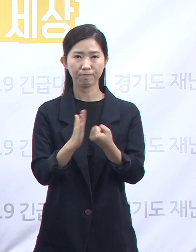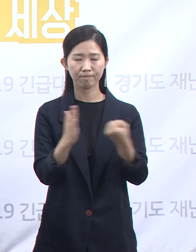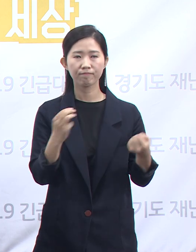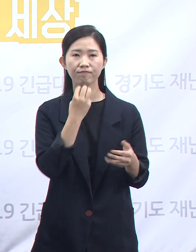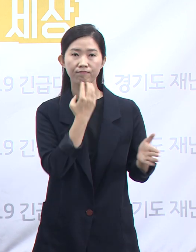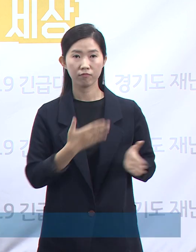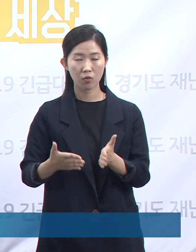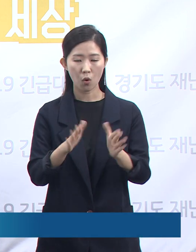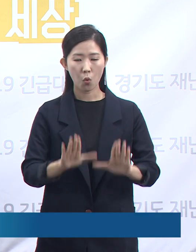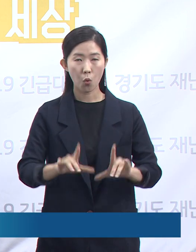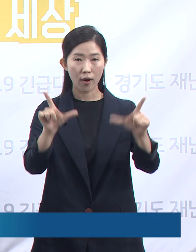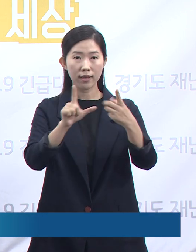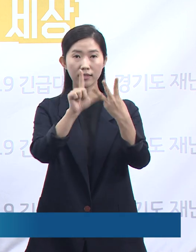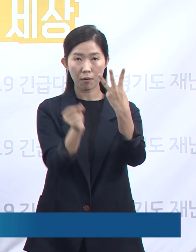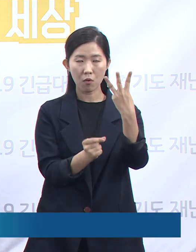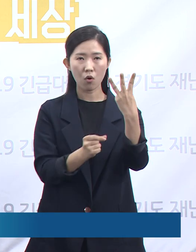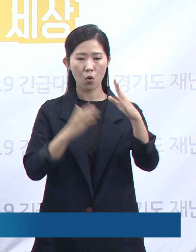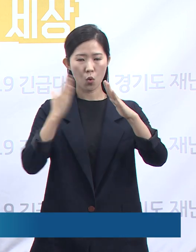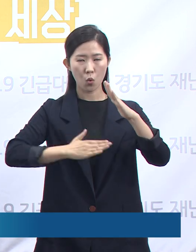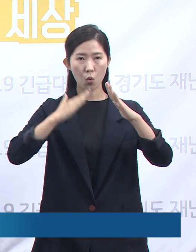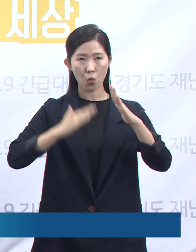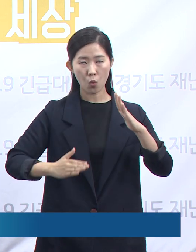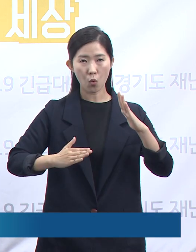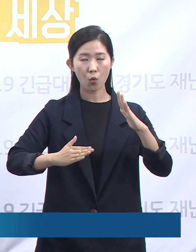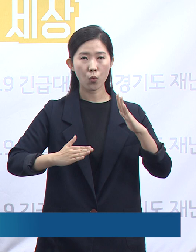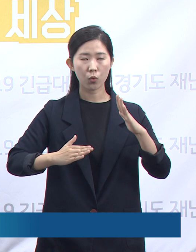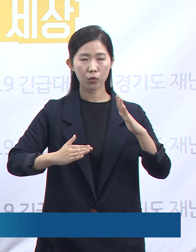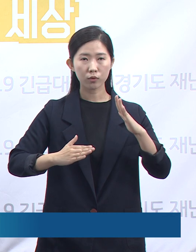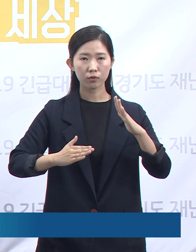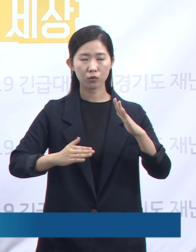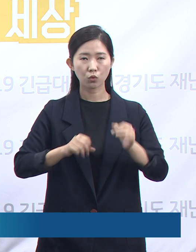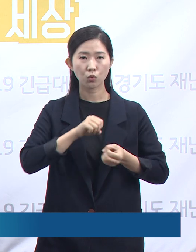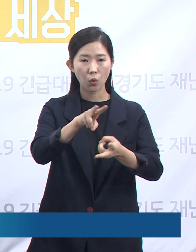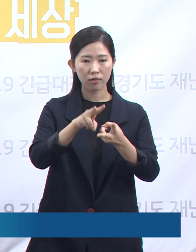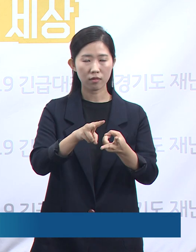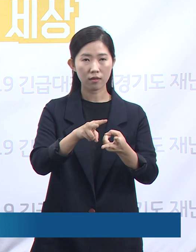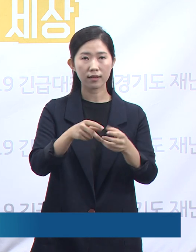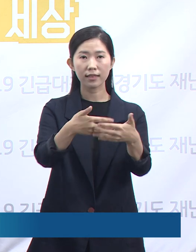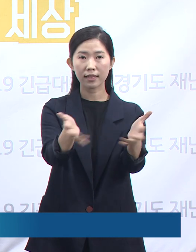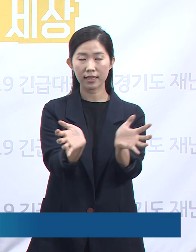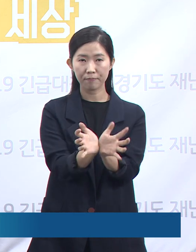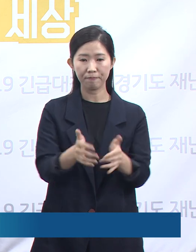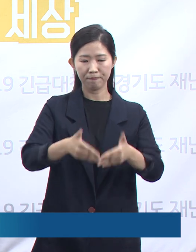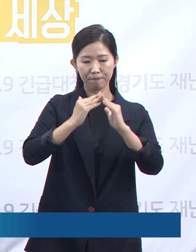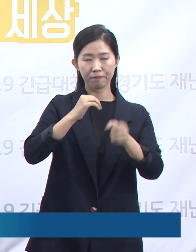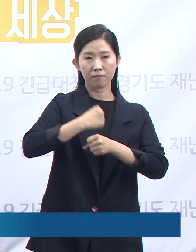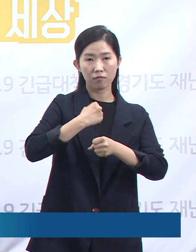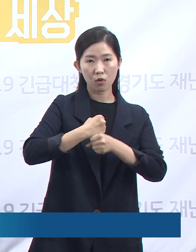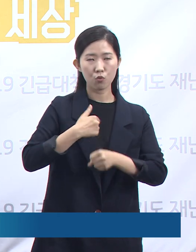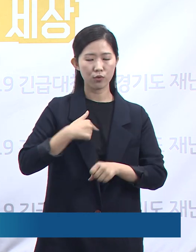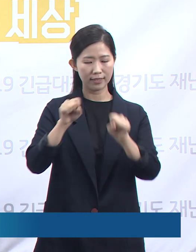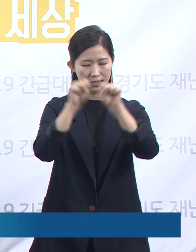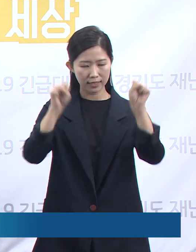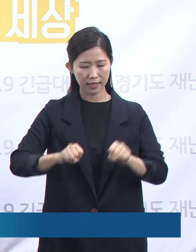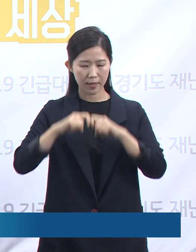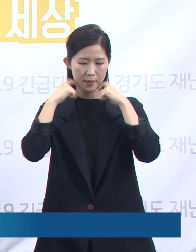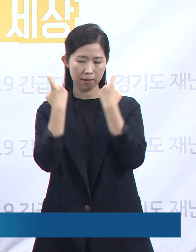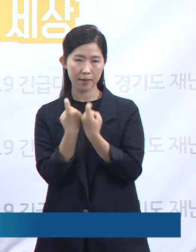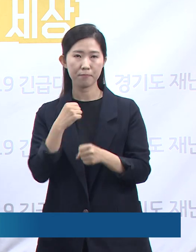올해 3월부터 공정조달TF를 신설하여 자체 조달시스템을 개발 운영하고자 합니다.